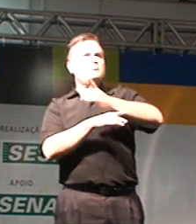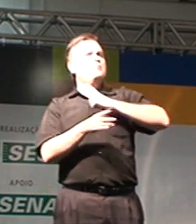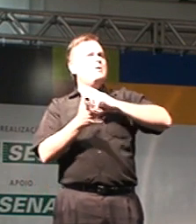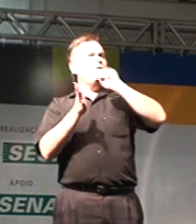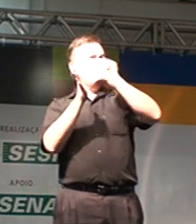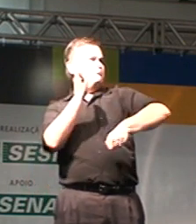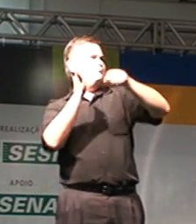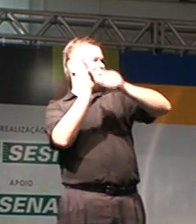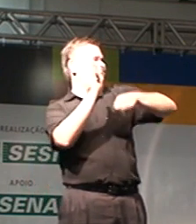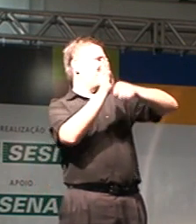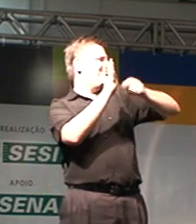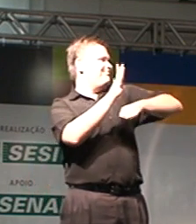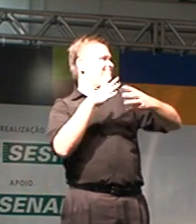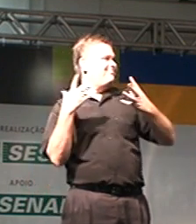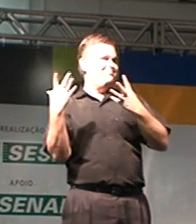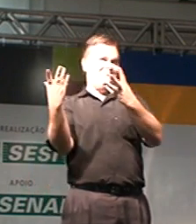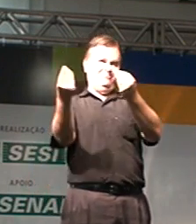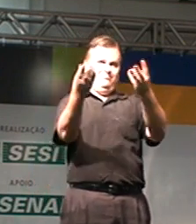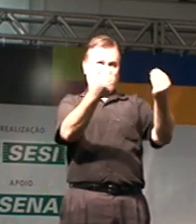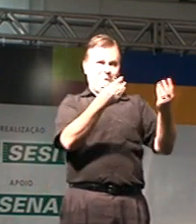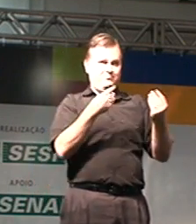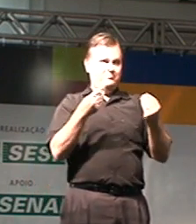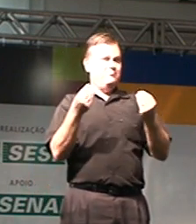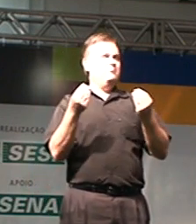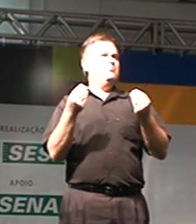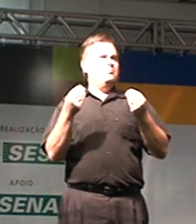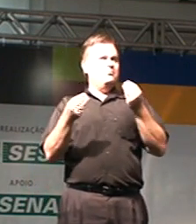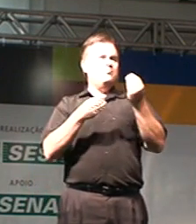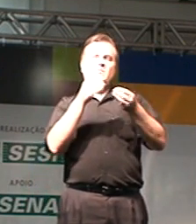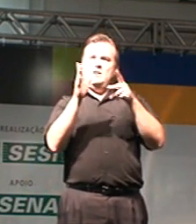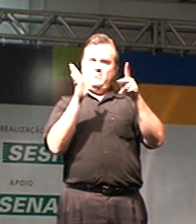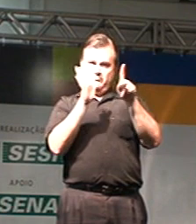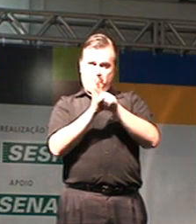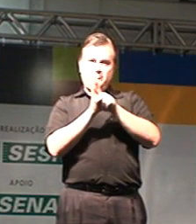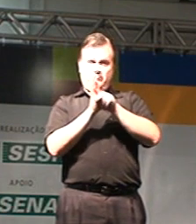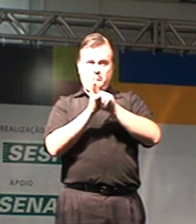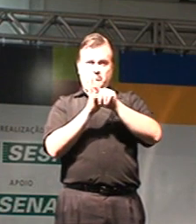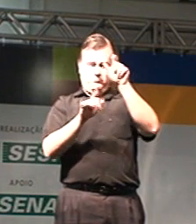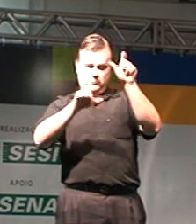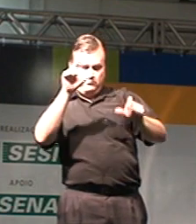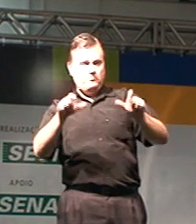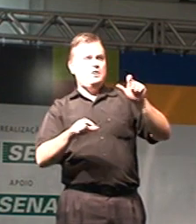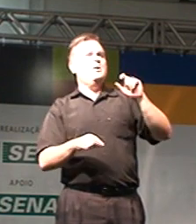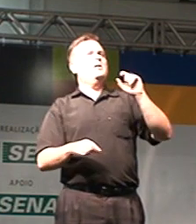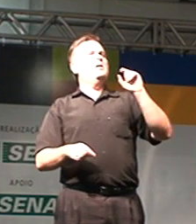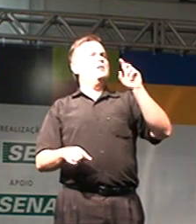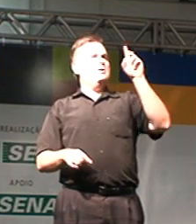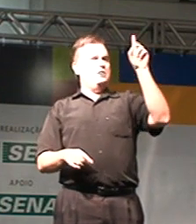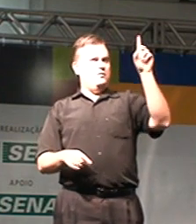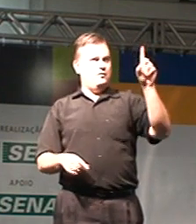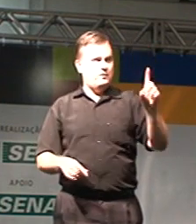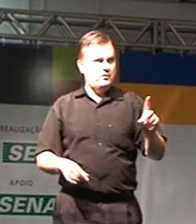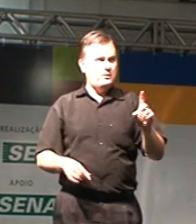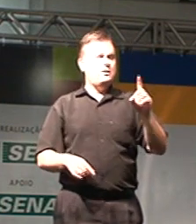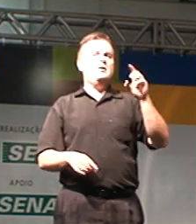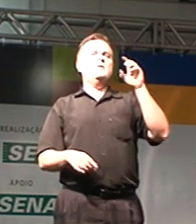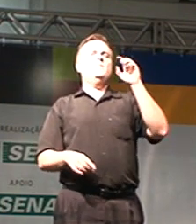entidades, principalmente as representantes das pessoas com deficiência, a DFP, a DEPPAR,